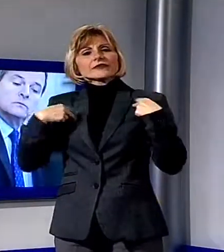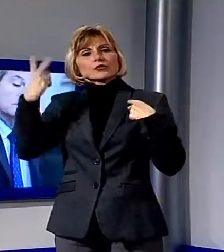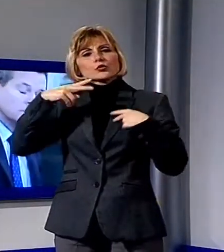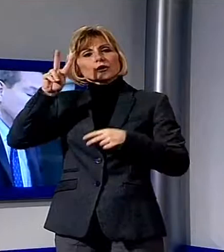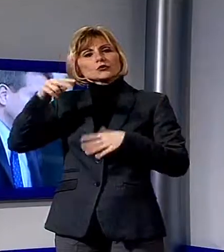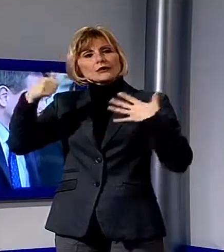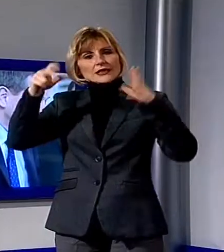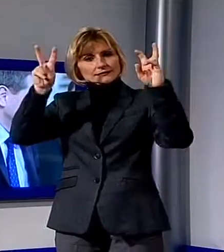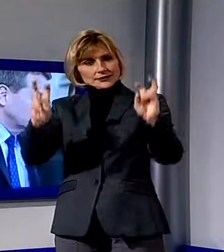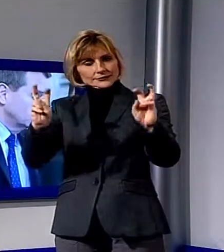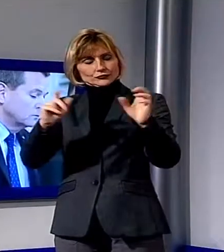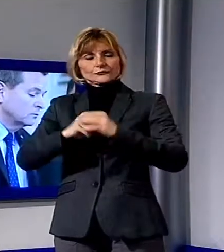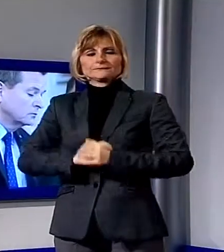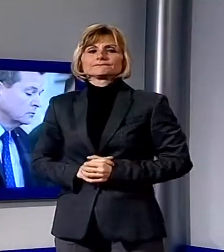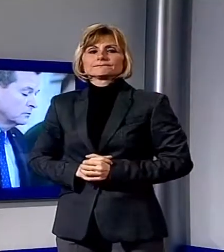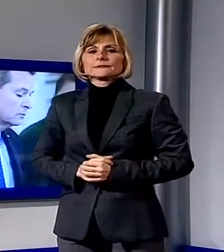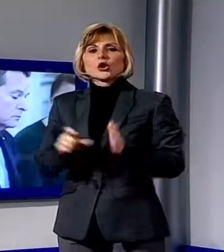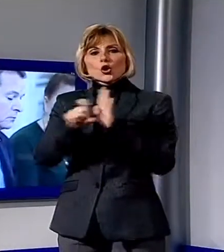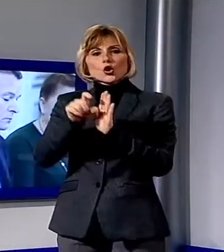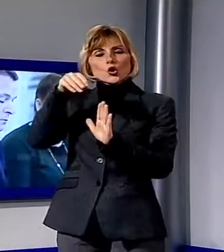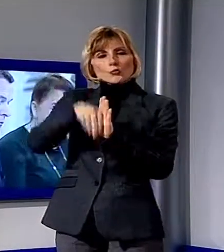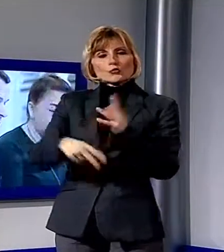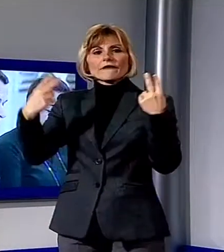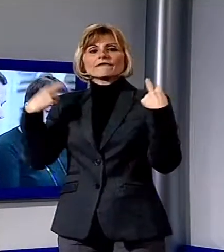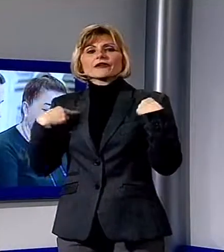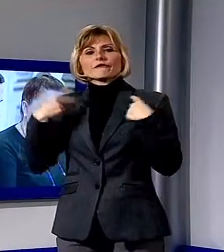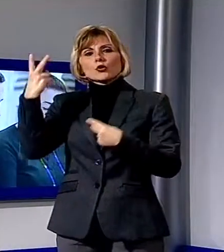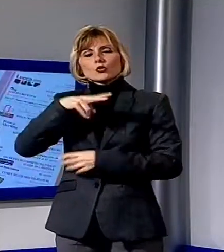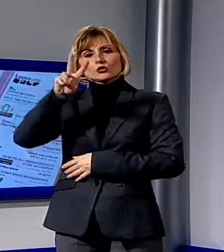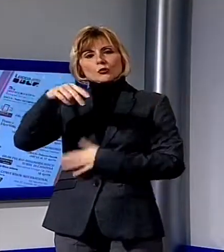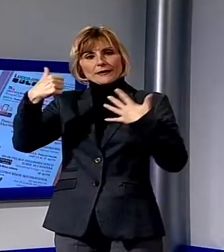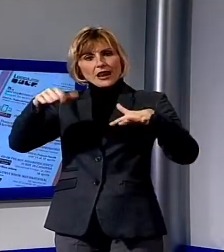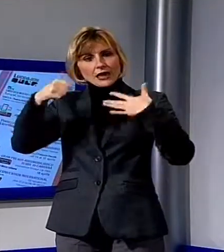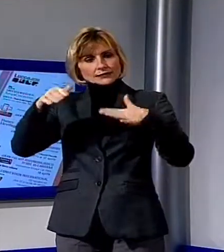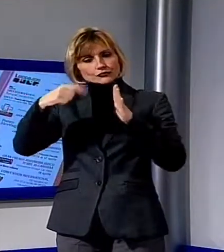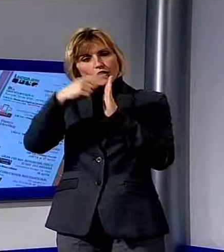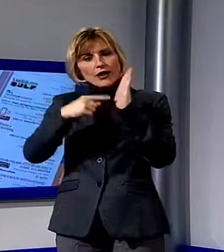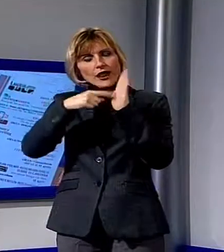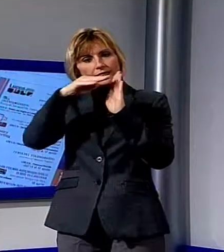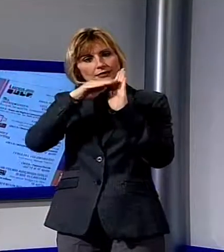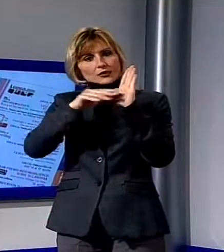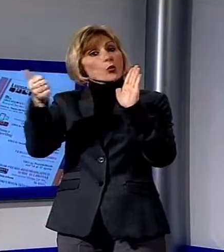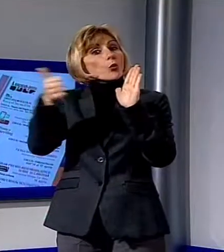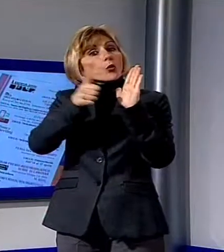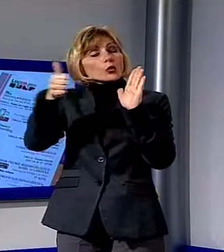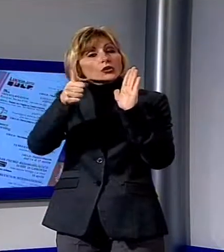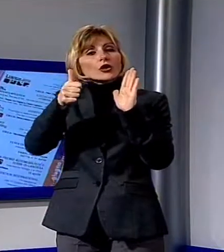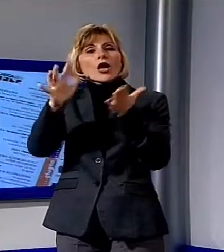Presentato a Palazzo Orsetti, Vivi Lucca 2016, il calendario unico di eventi culturali e turistici della città.